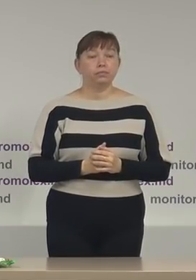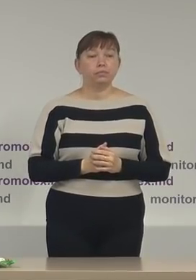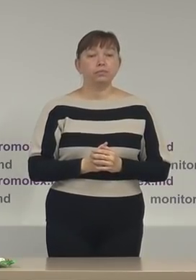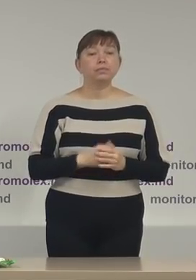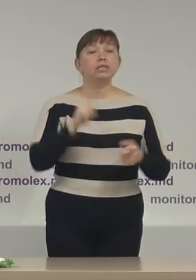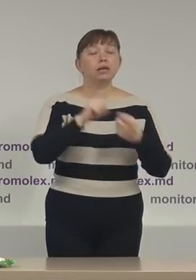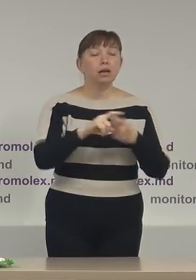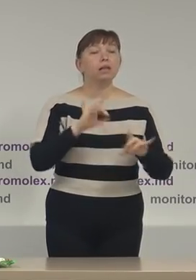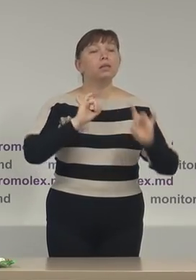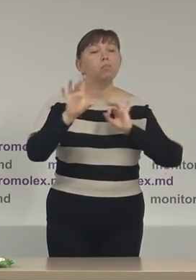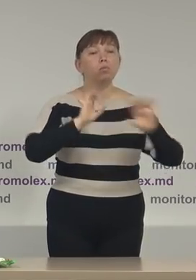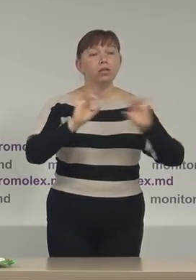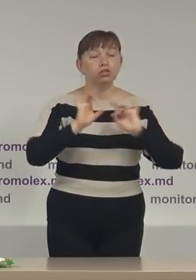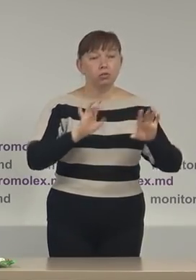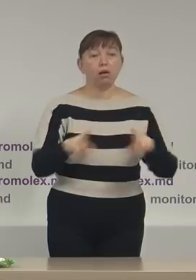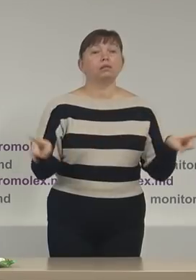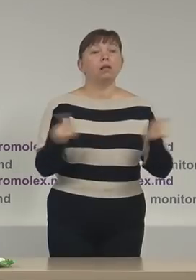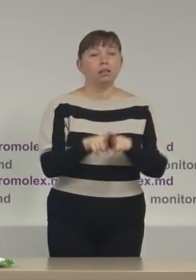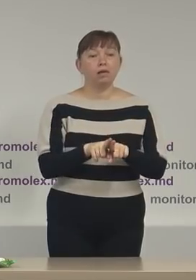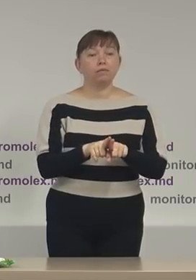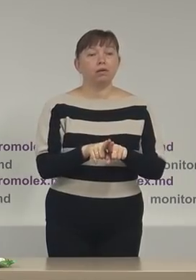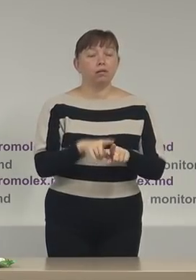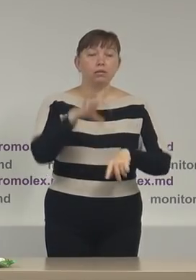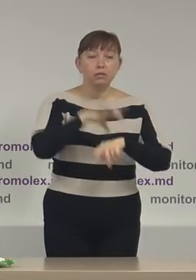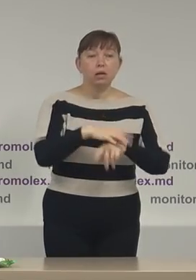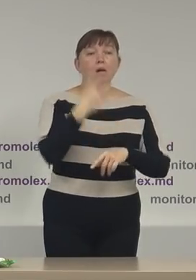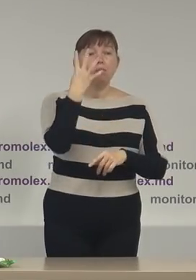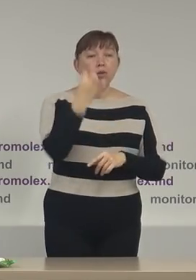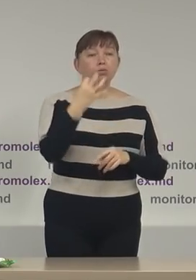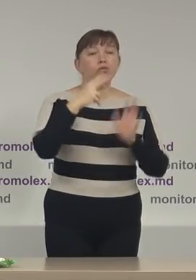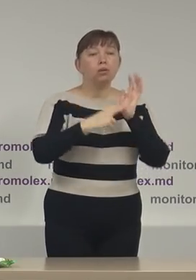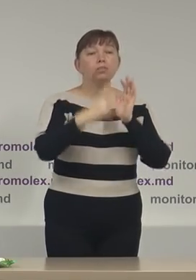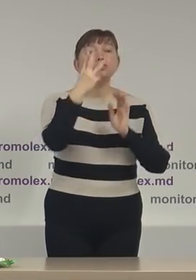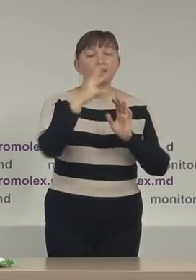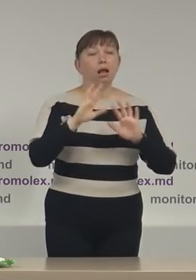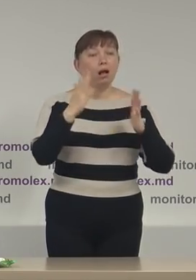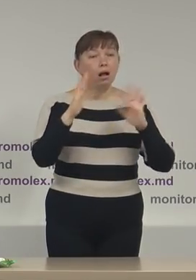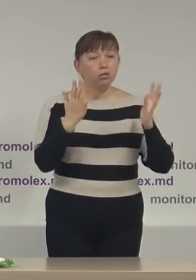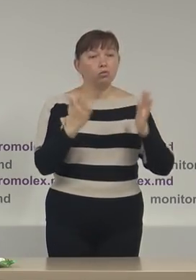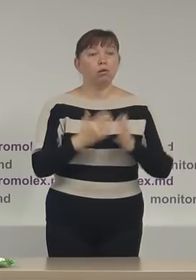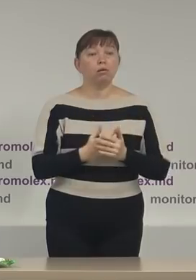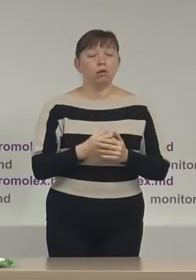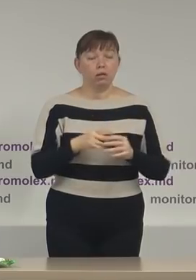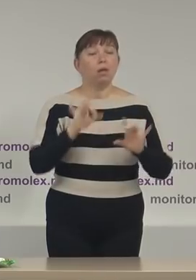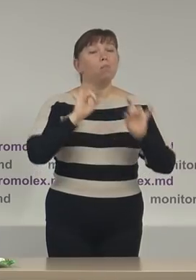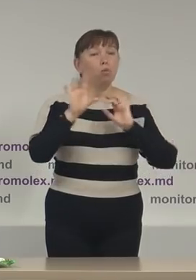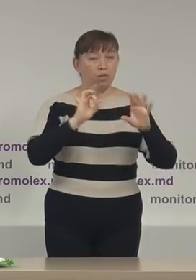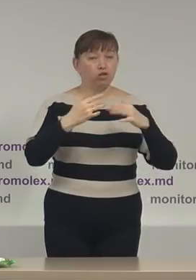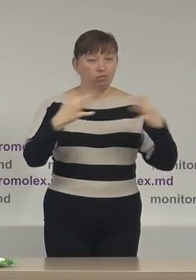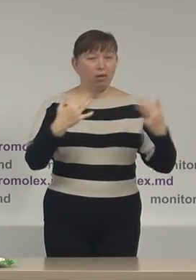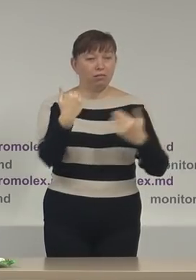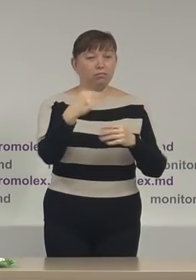Legat de publicitate, la fel se atestă în 473 de cazuri de publicitate